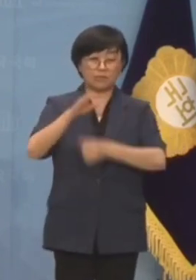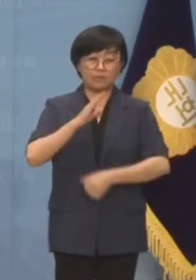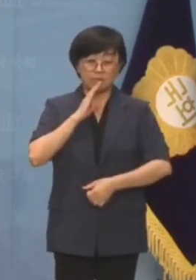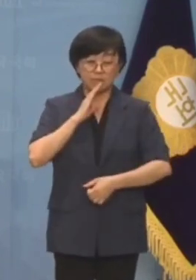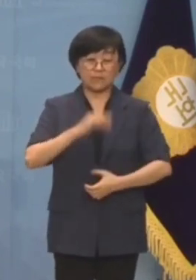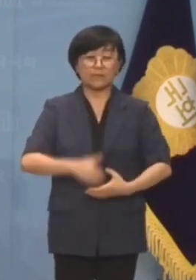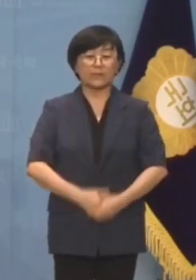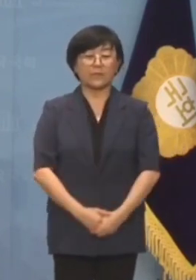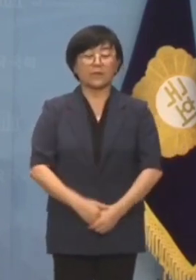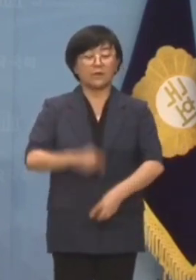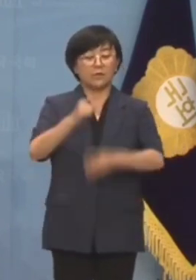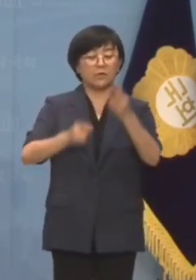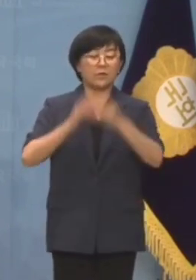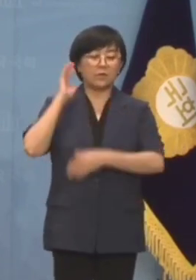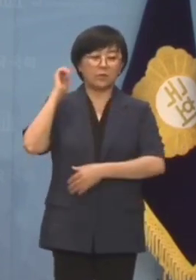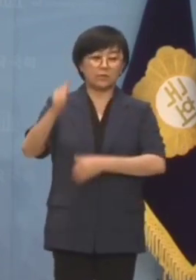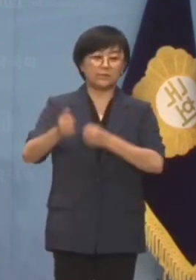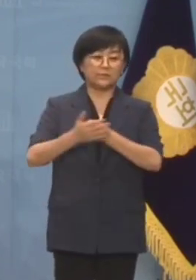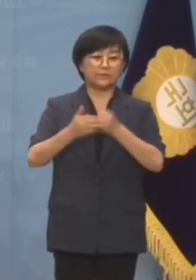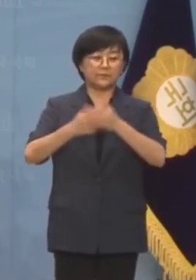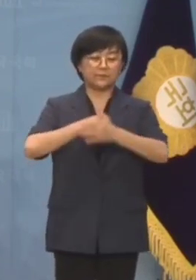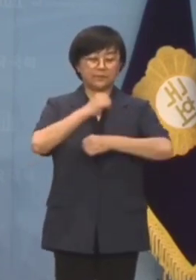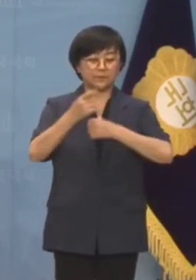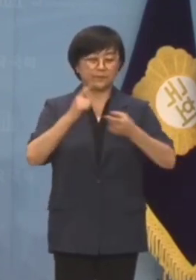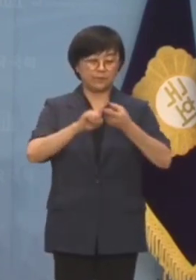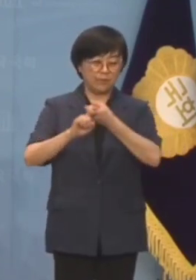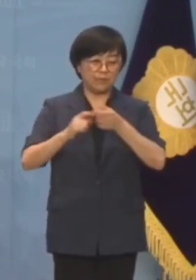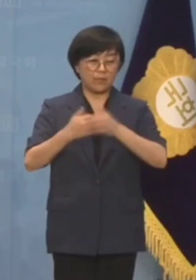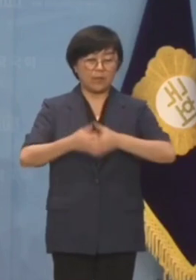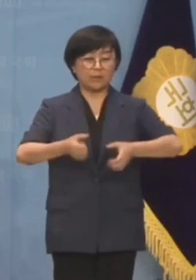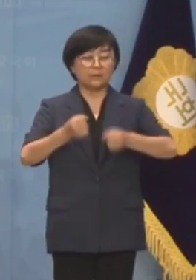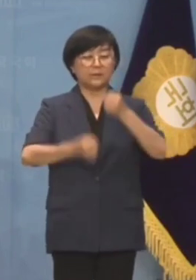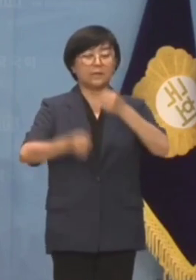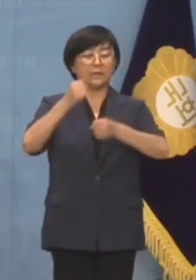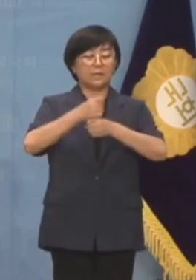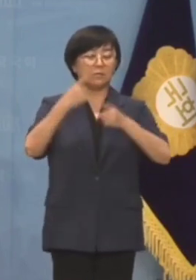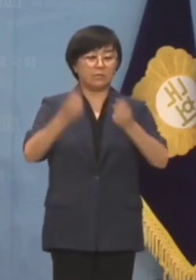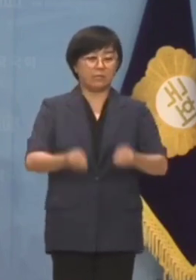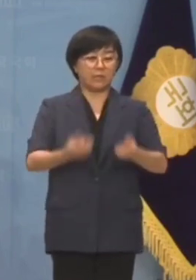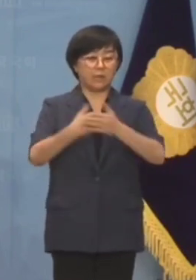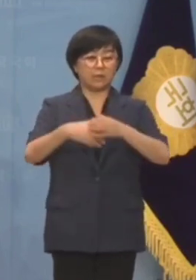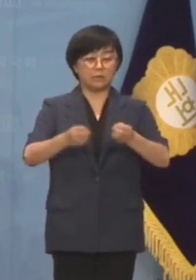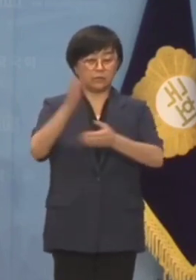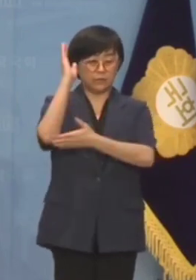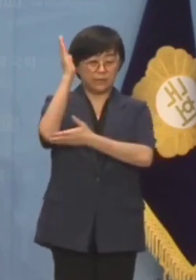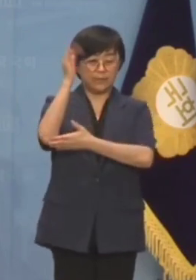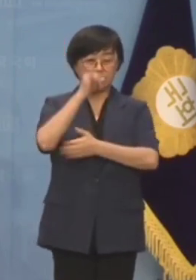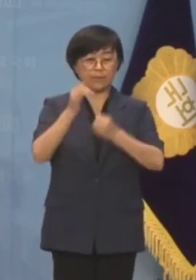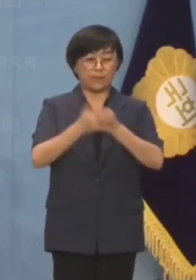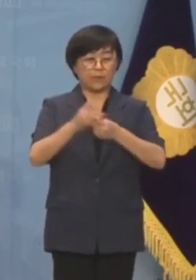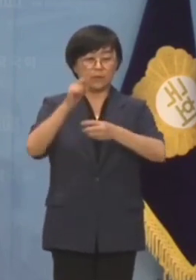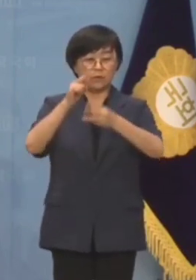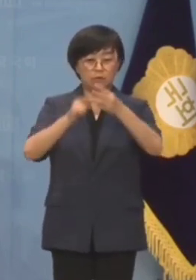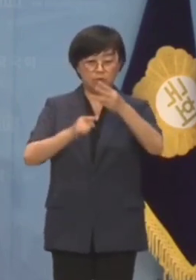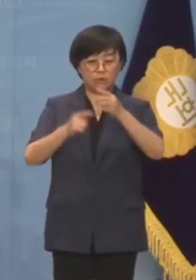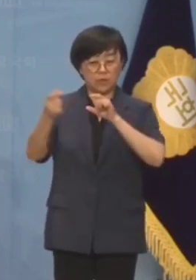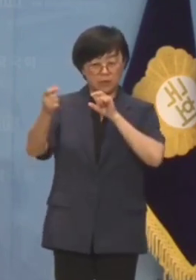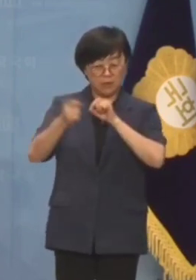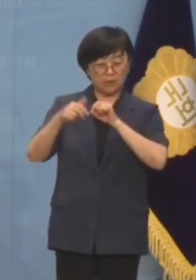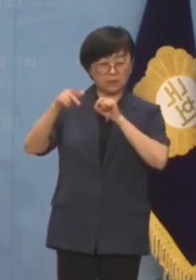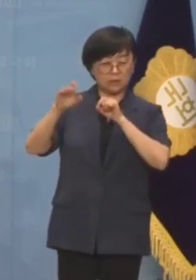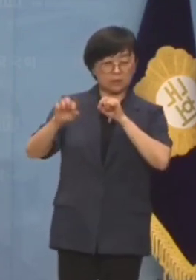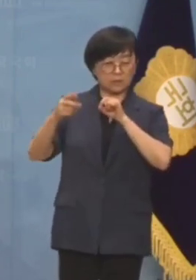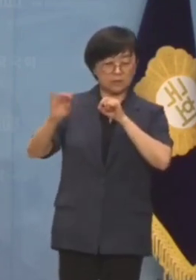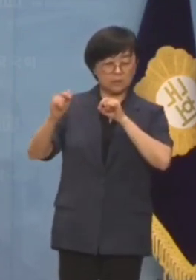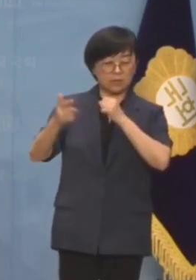윤석열 대통령이 자유총연맹 창립기념행사에 참석해 축사를 하고 윤핵관 장재원